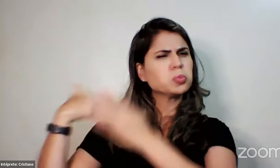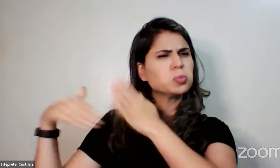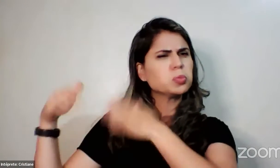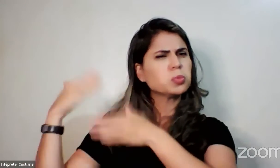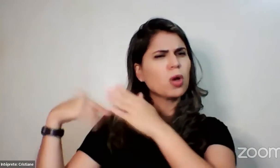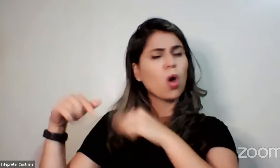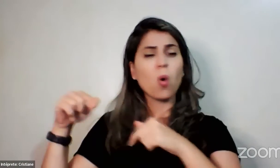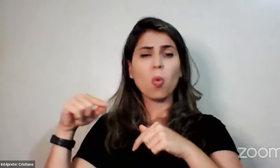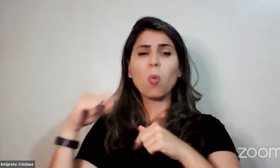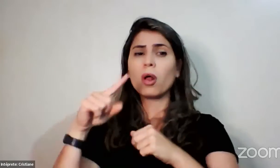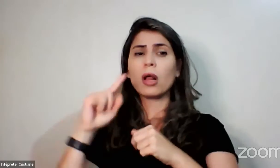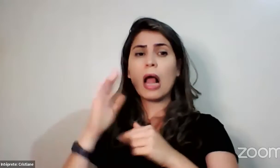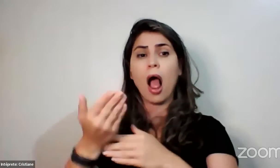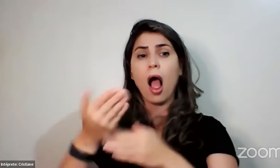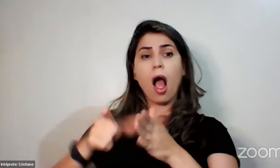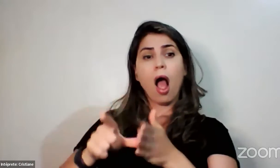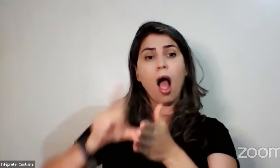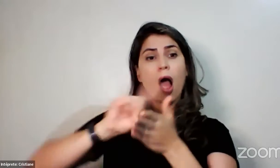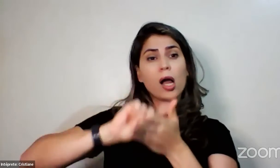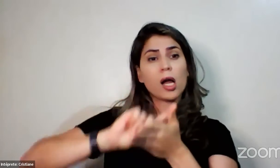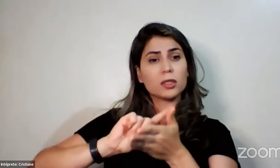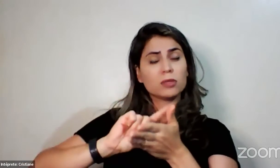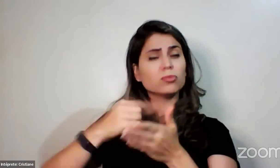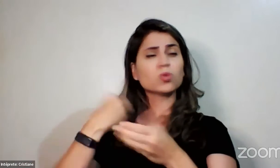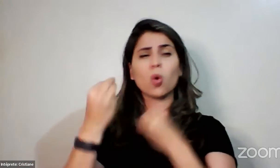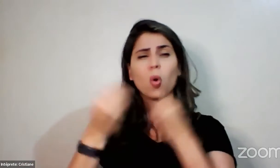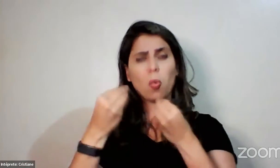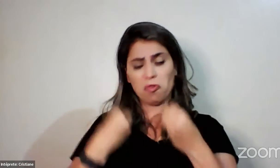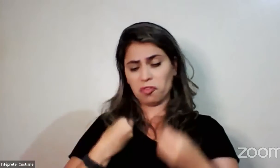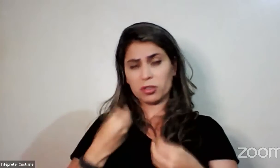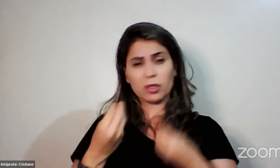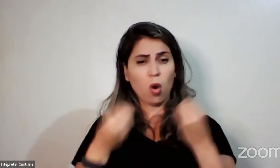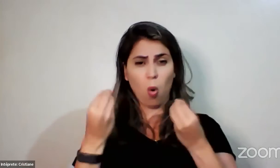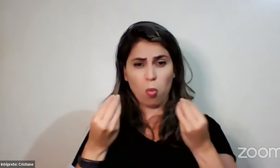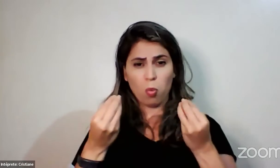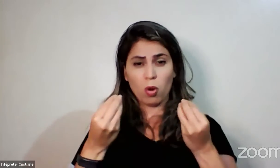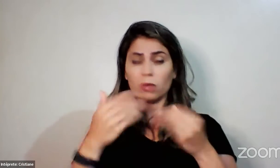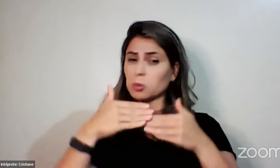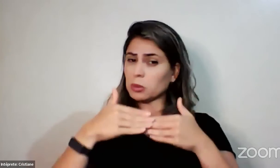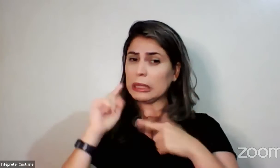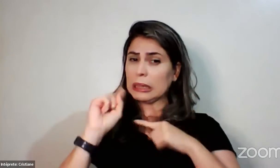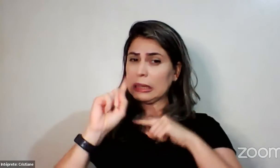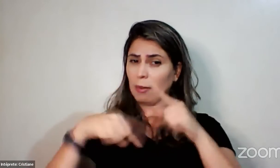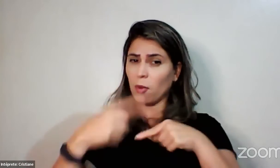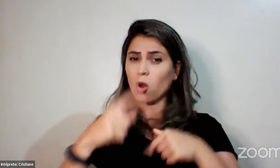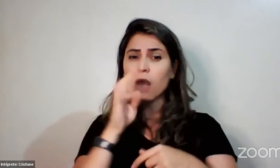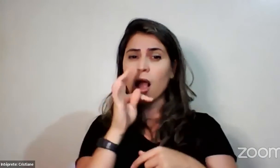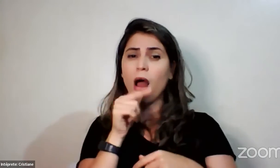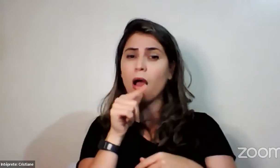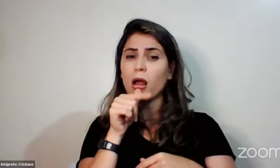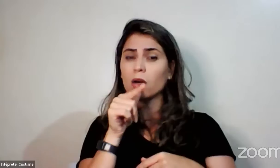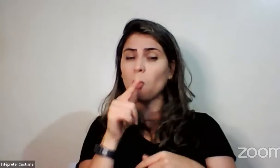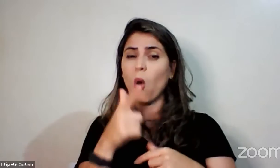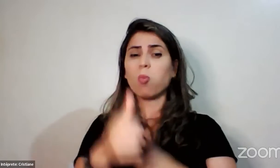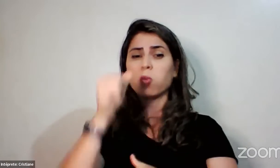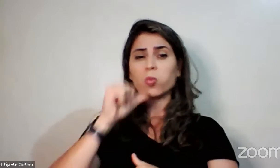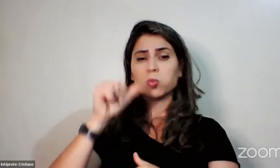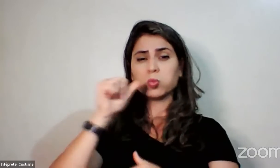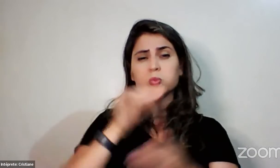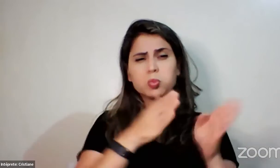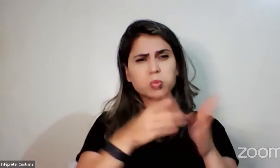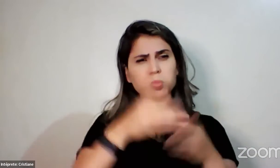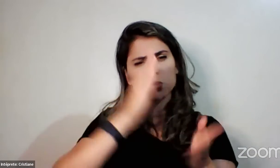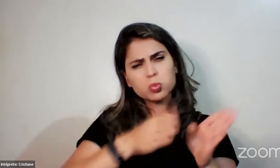está hoje. Acredito que esteja bem melhor, né? Mas vamos juntos ouvir isso, né? Deixa eu só...